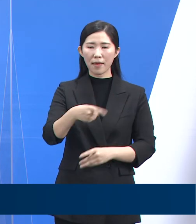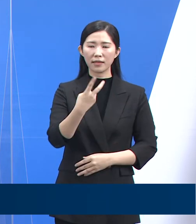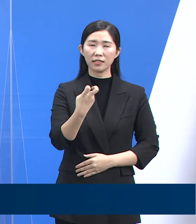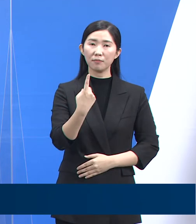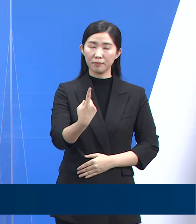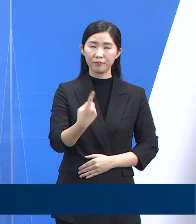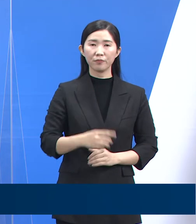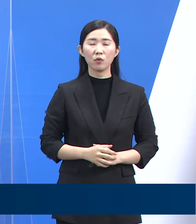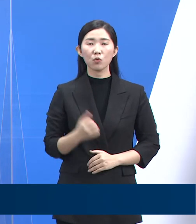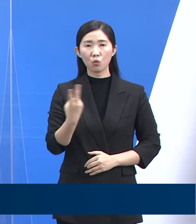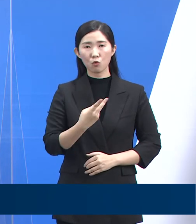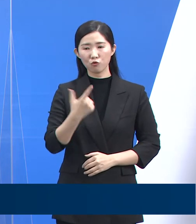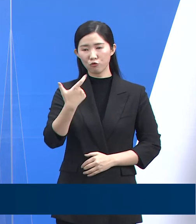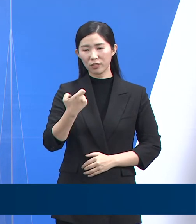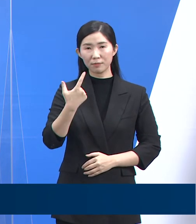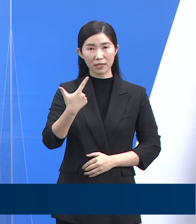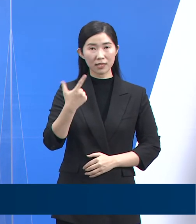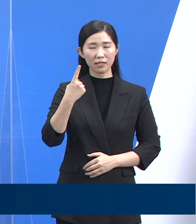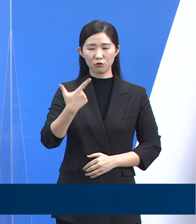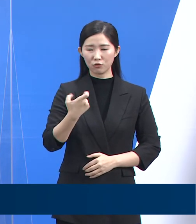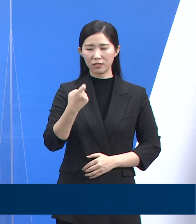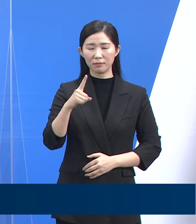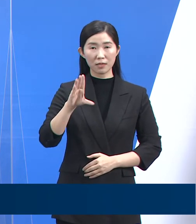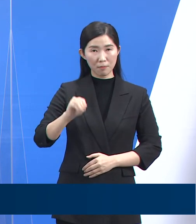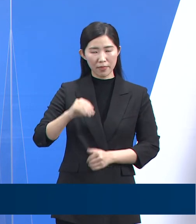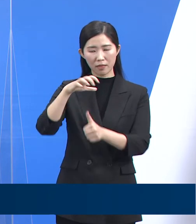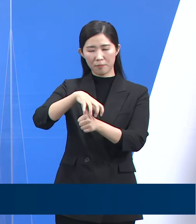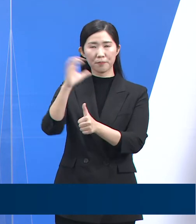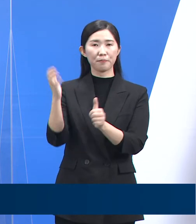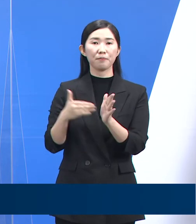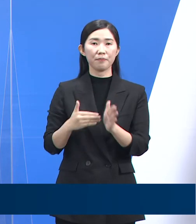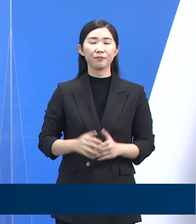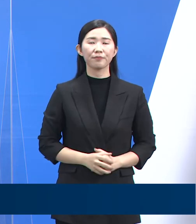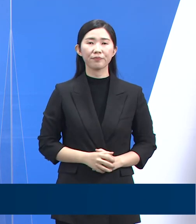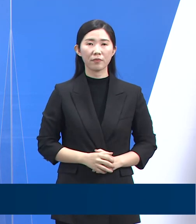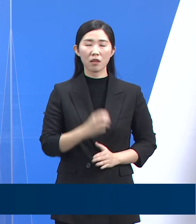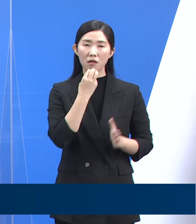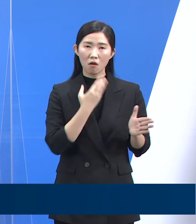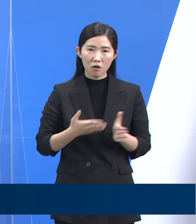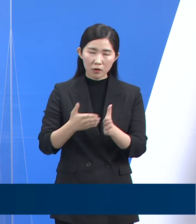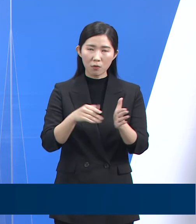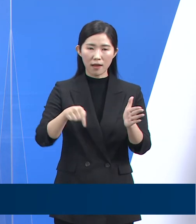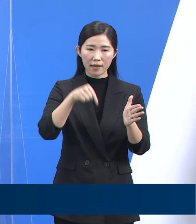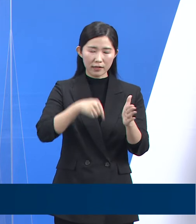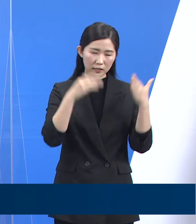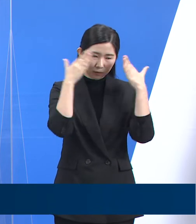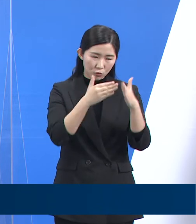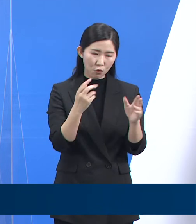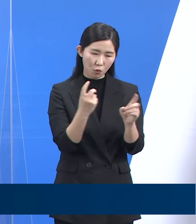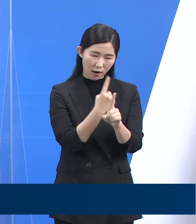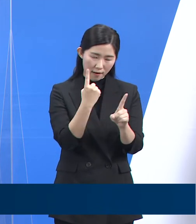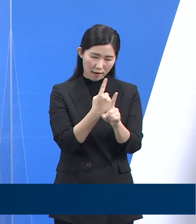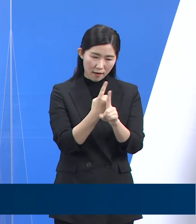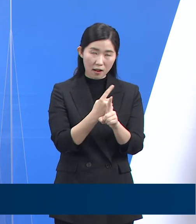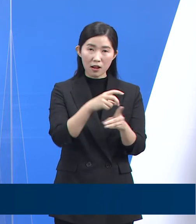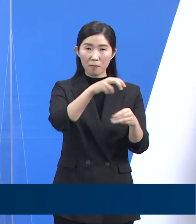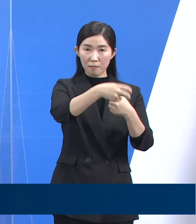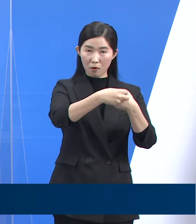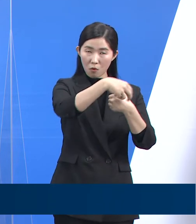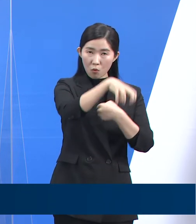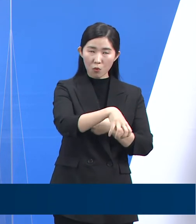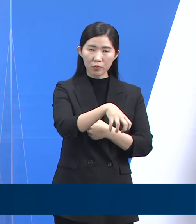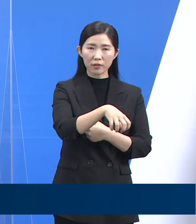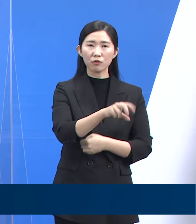,891명은 격리 해제되었습니다. 도내 재택치료 집중관리 의료기관은 172개소입니다. 일반관리군